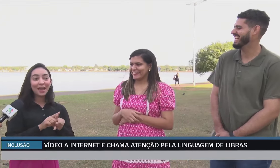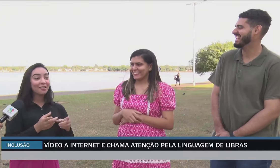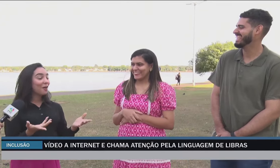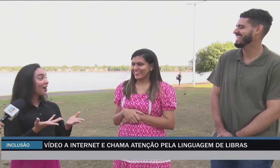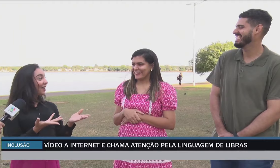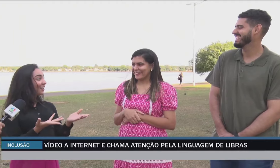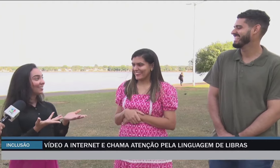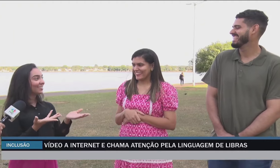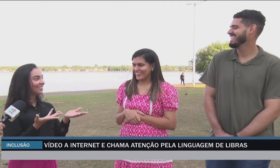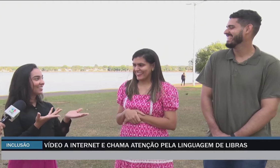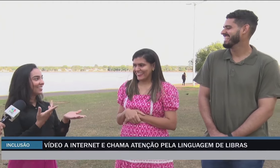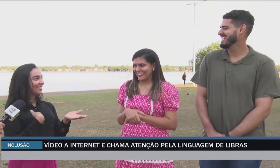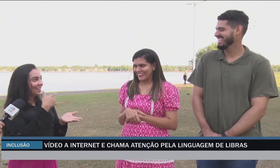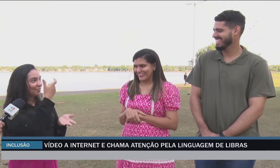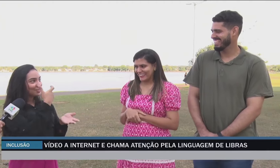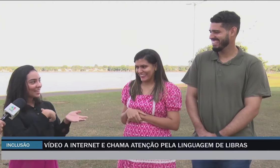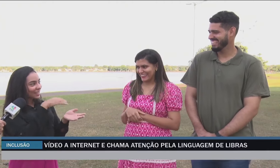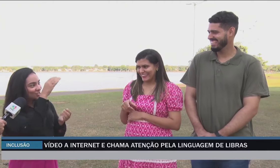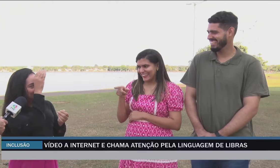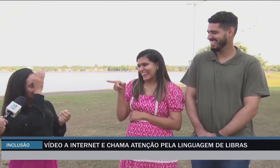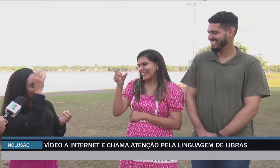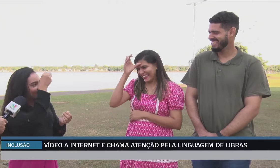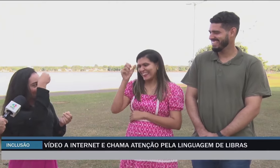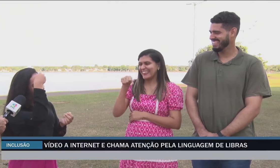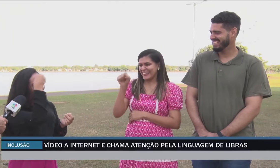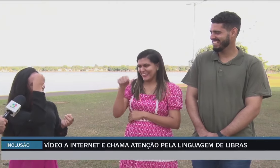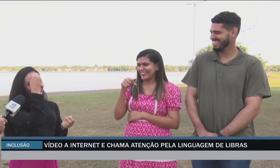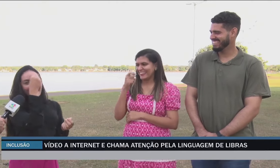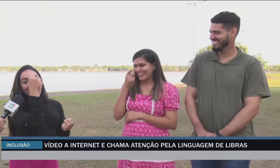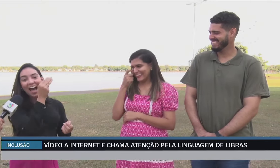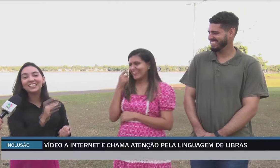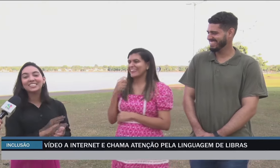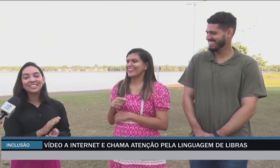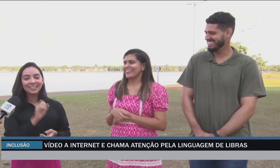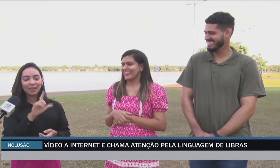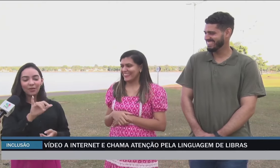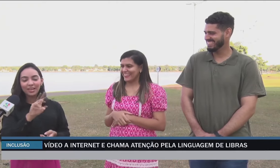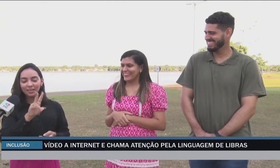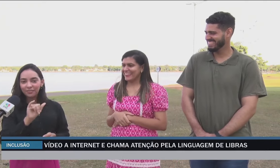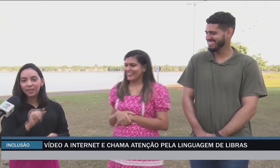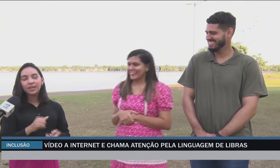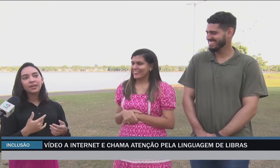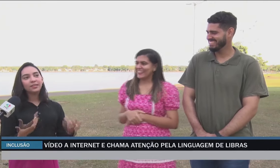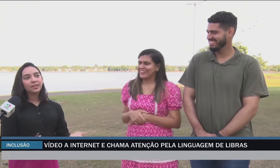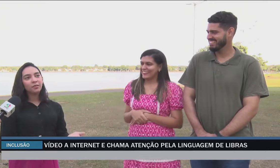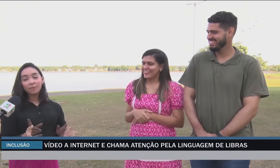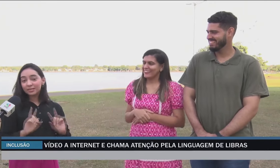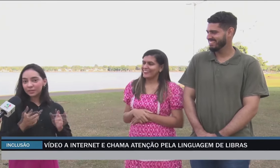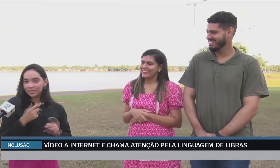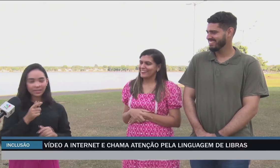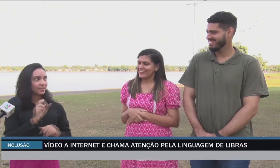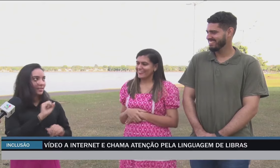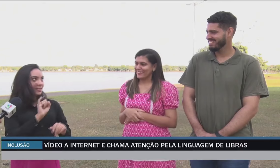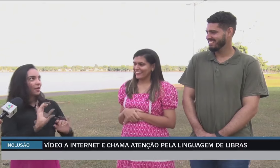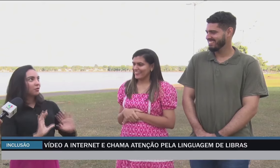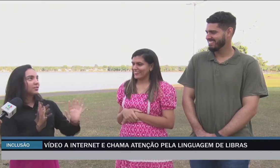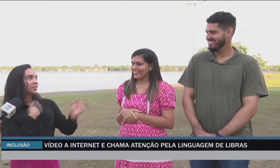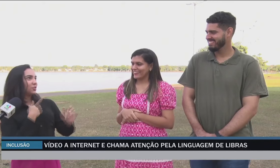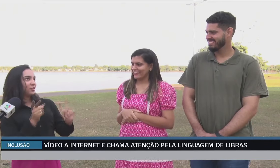agora, eu vou ser a Dinda, né? A Dinda da Olivia. Então, e mesmo também, se acontecer esse dia, eu também